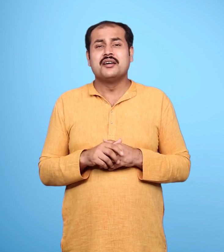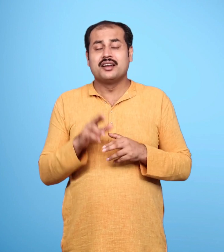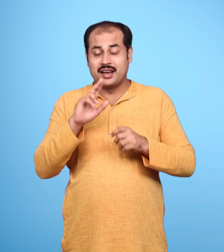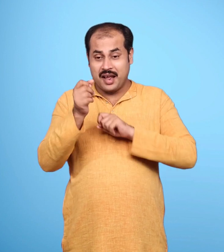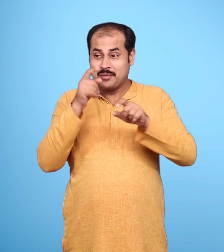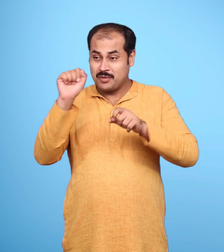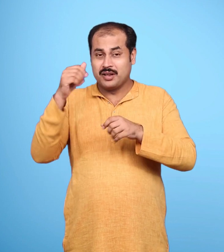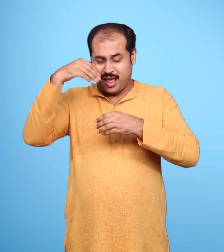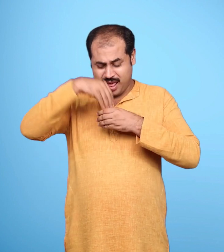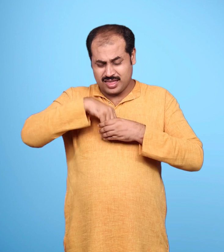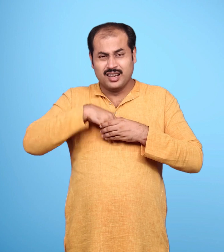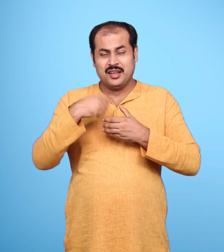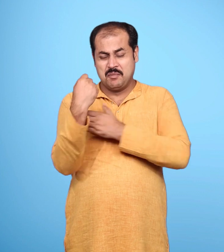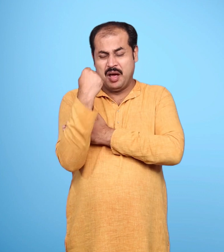तुम्हें उनकी शक्ती का अनुमान नहीं है